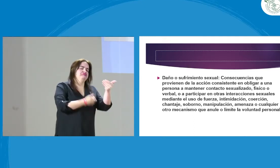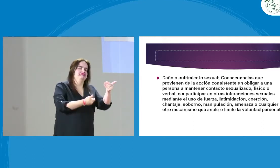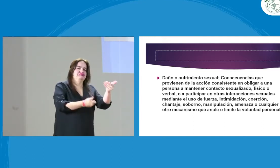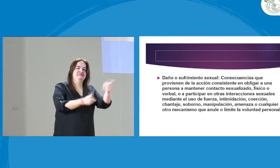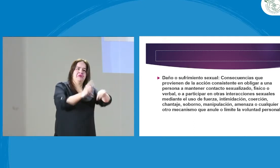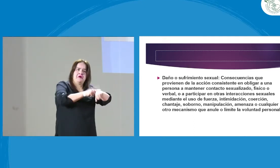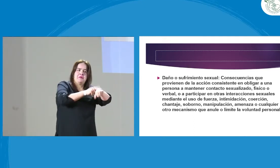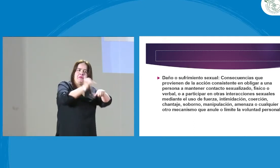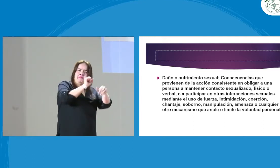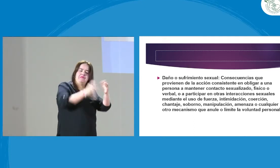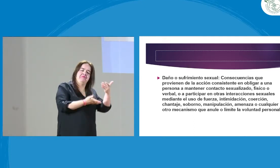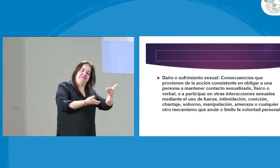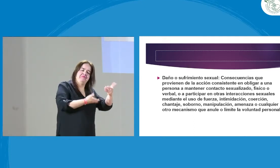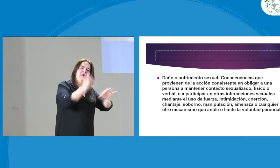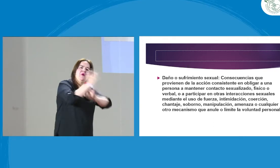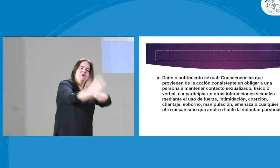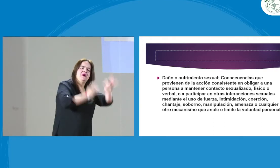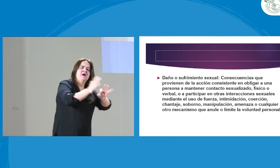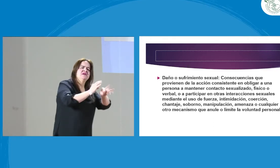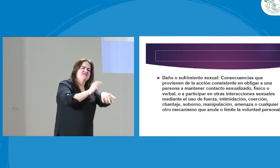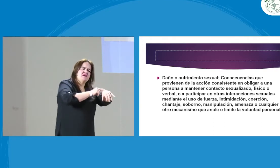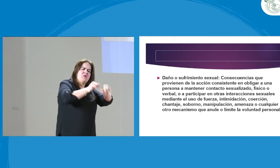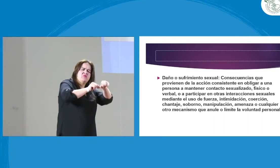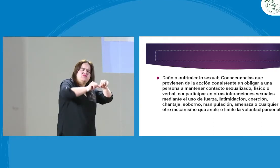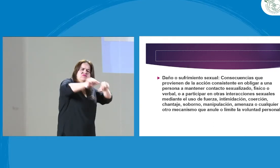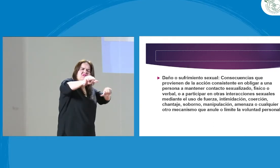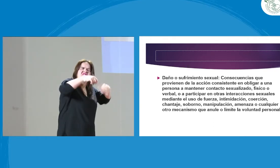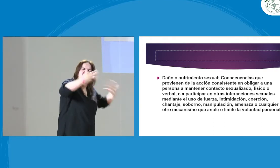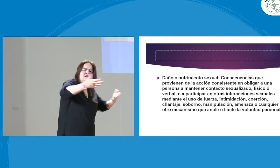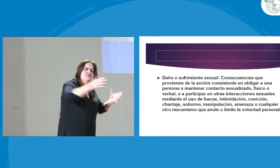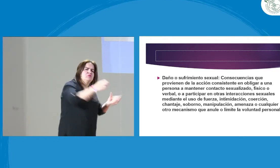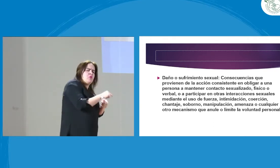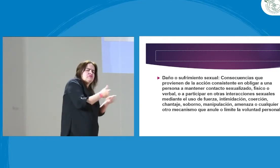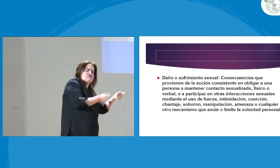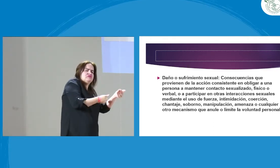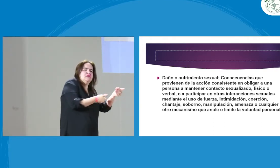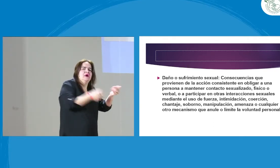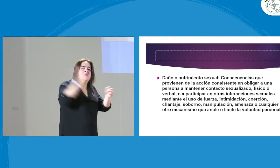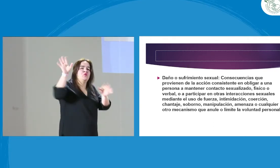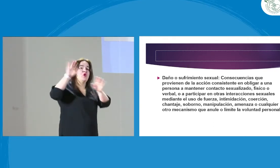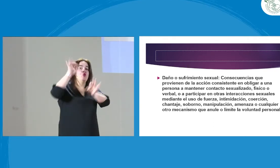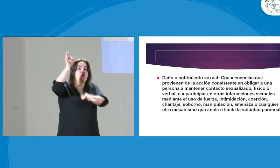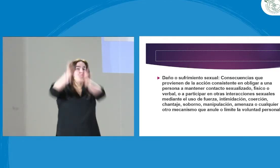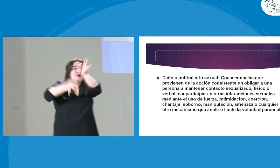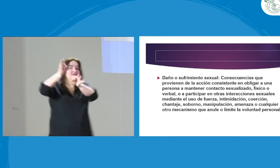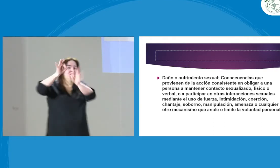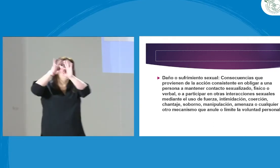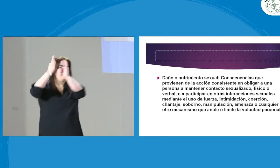se tiene. Por ejemplo, entonces yo tengo mi bebé, lo tengo allí en un periodo de tiempo, lo estoy cuidando.